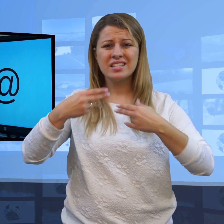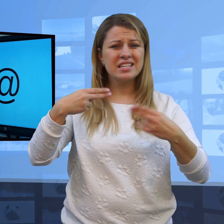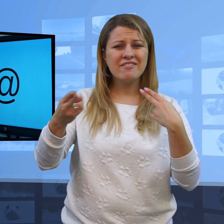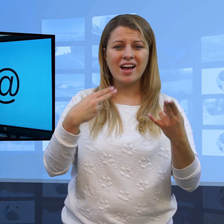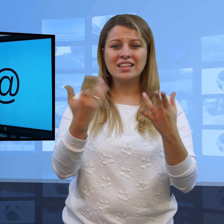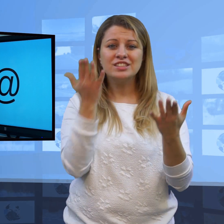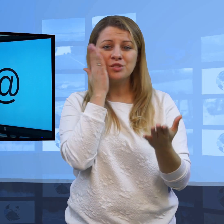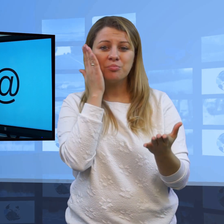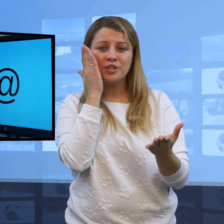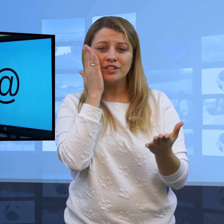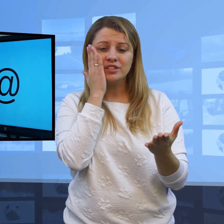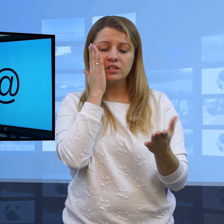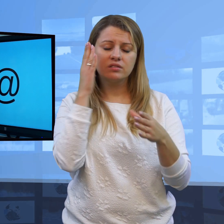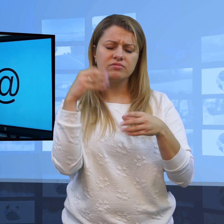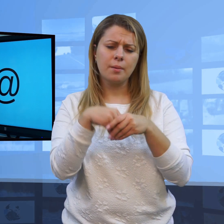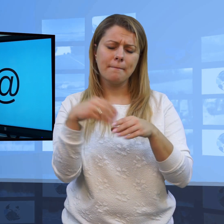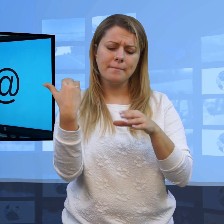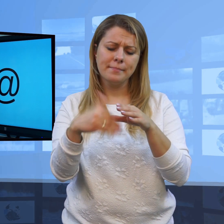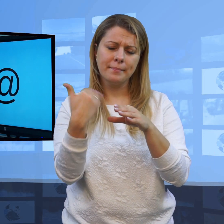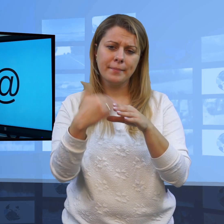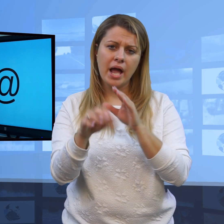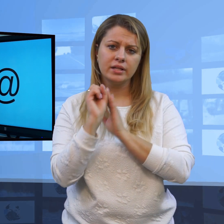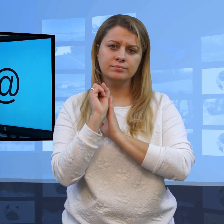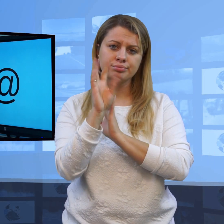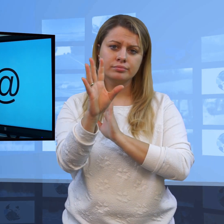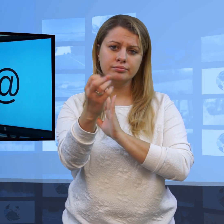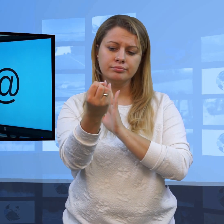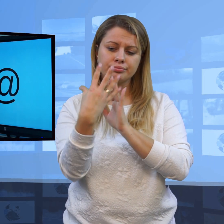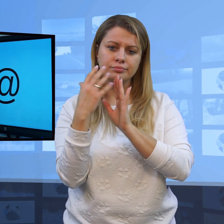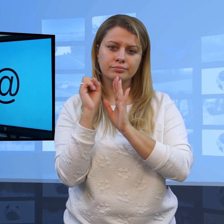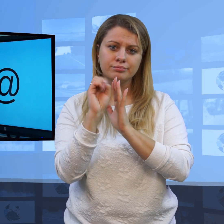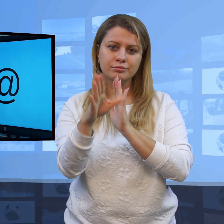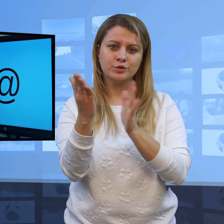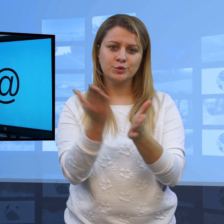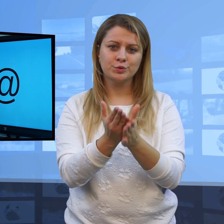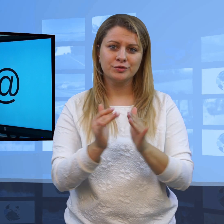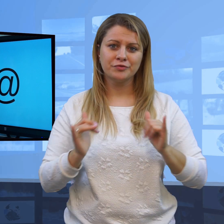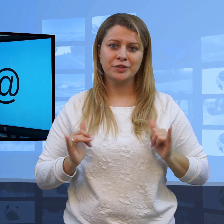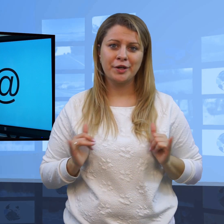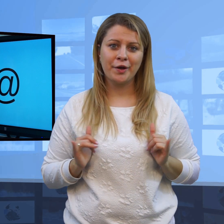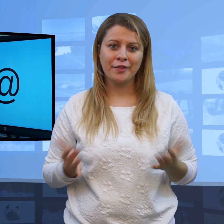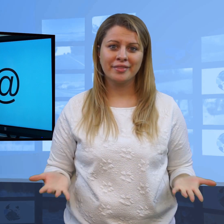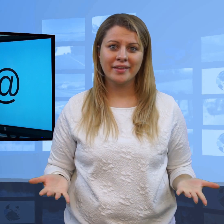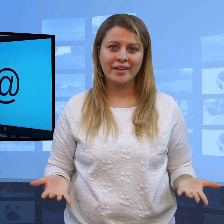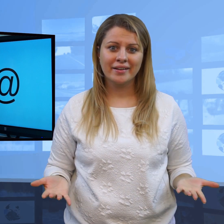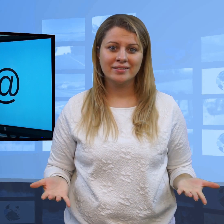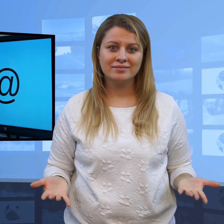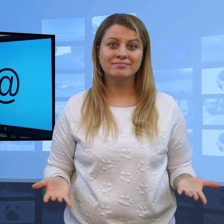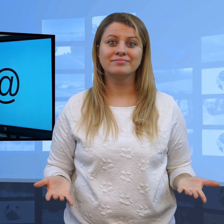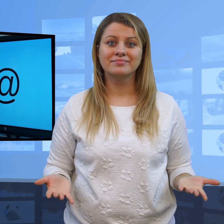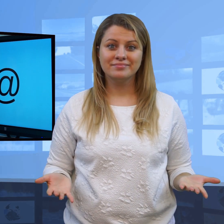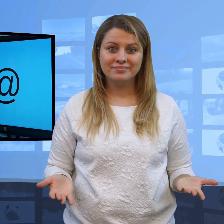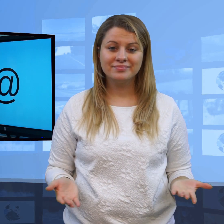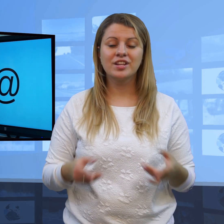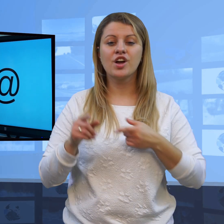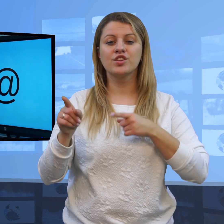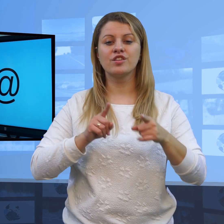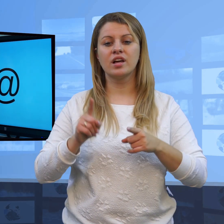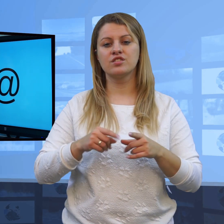wspomnianych wcześniej, z każdej z wspomnianych wcześniej instytucji dzisiaj wystarczy wysłać maila. I